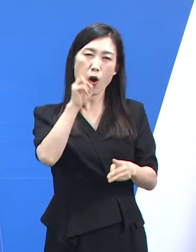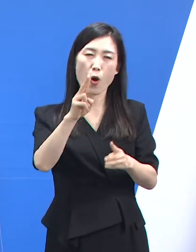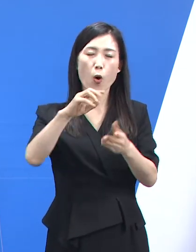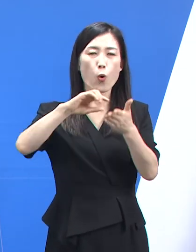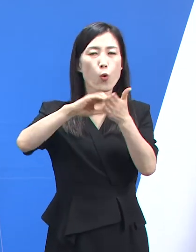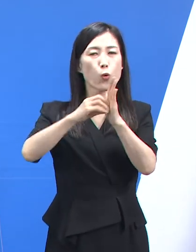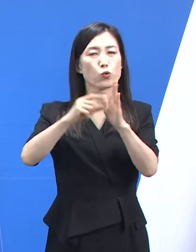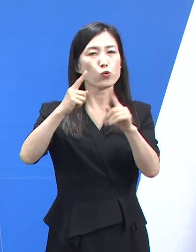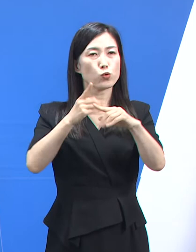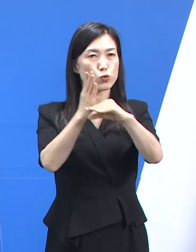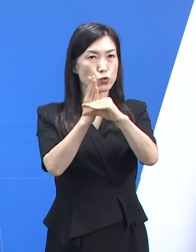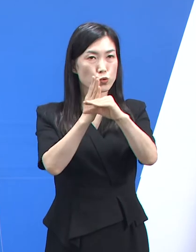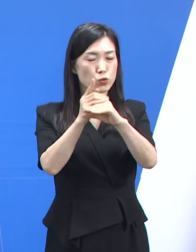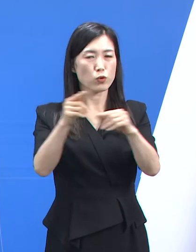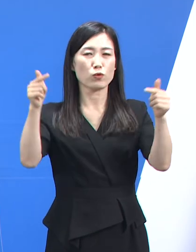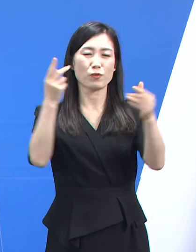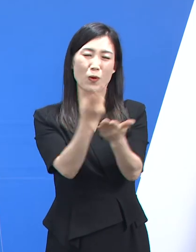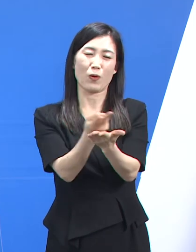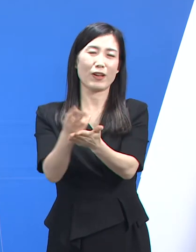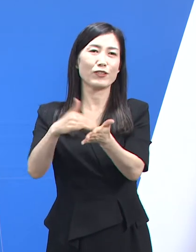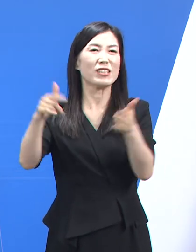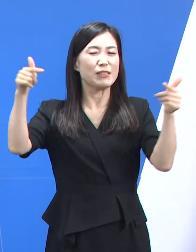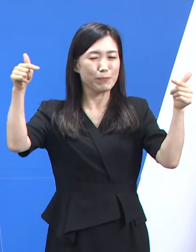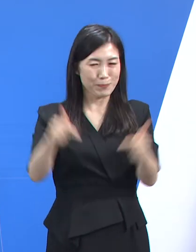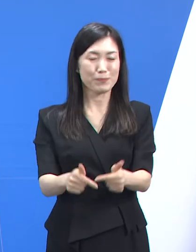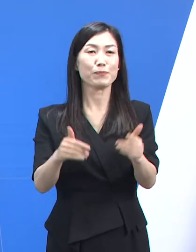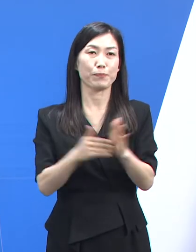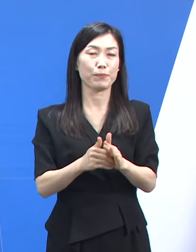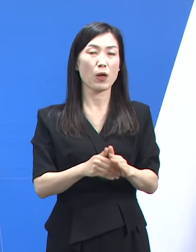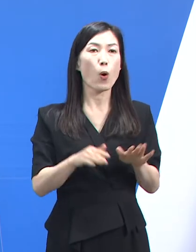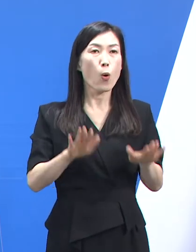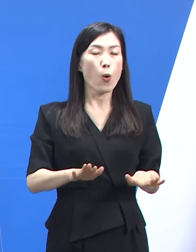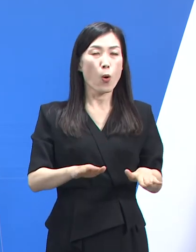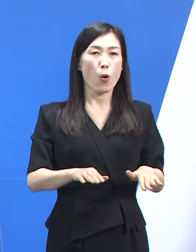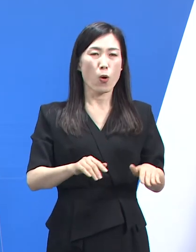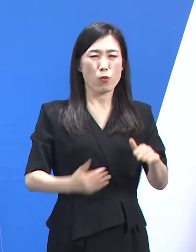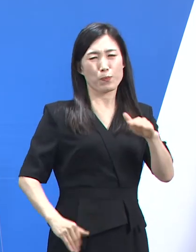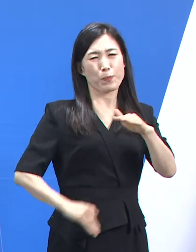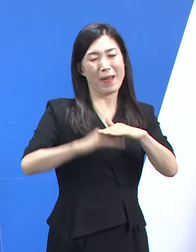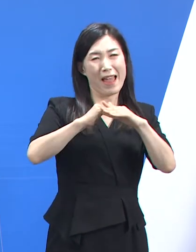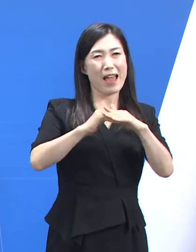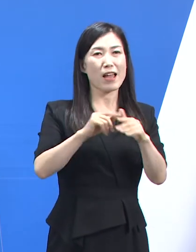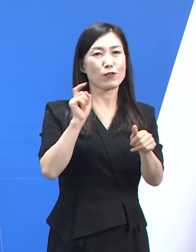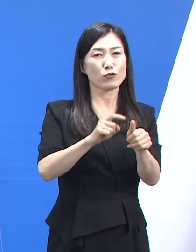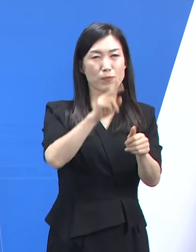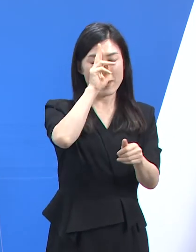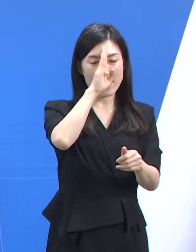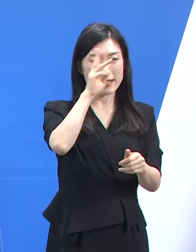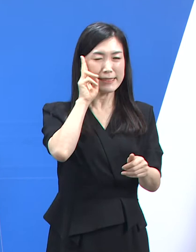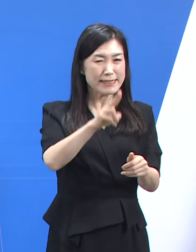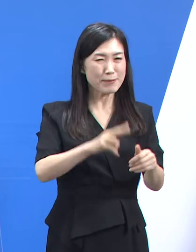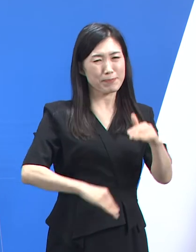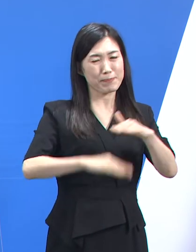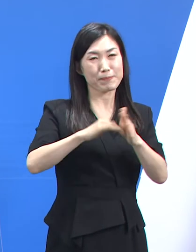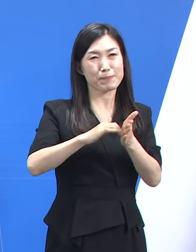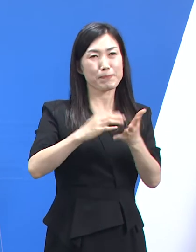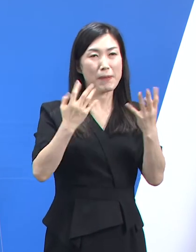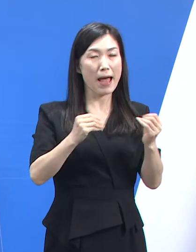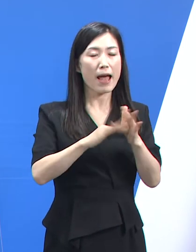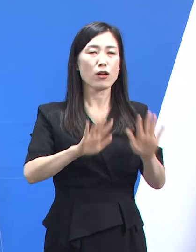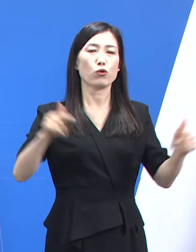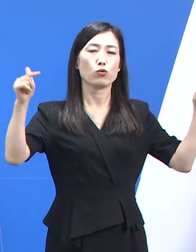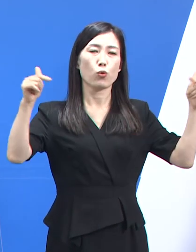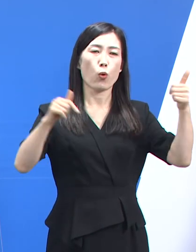크게 감소하였습니다. 올해 2월 50%대까지 상승했던 도내 중등증 병상 가동률은 최근 30